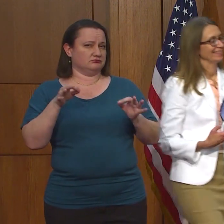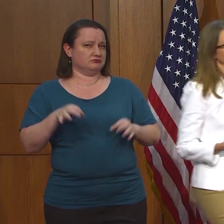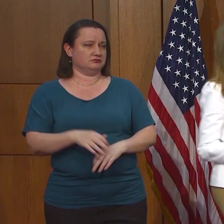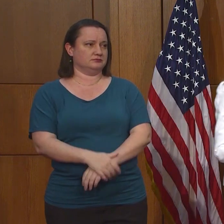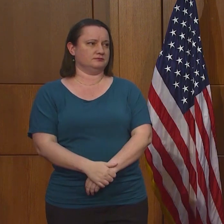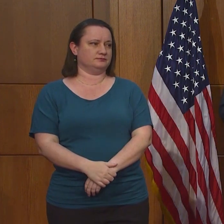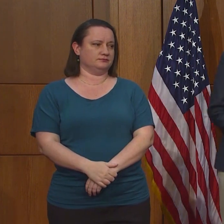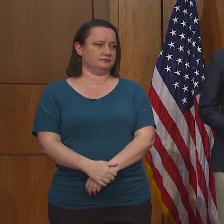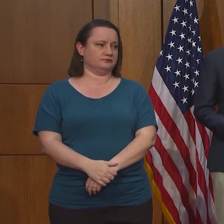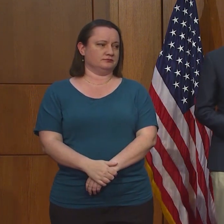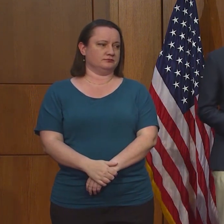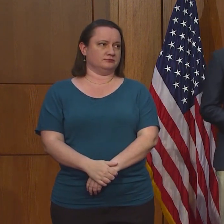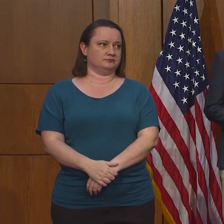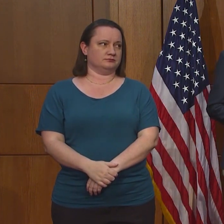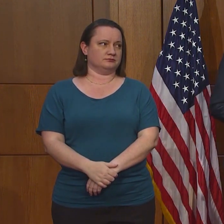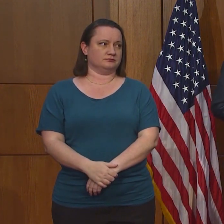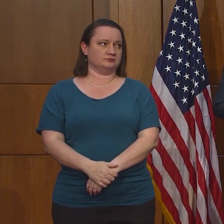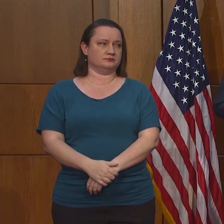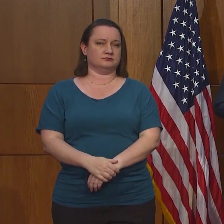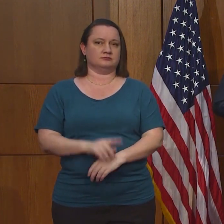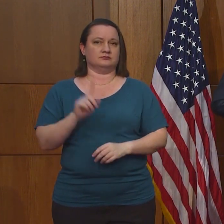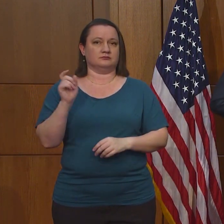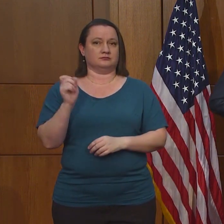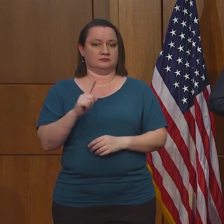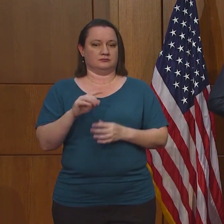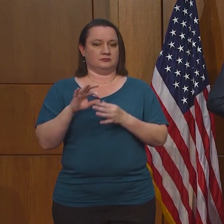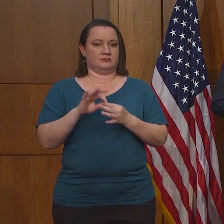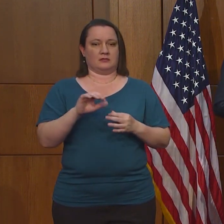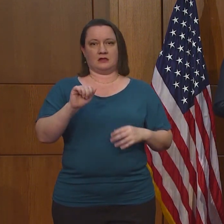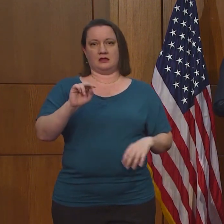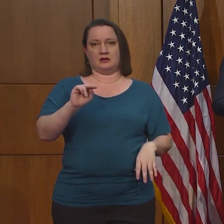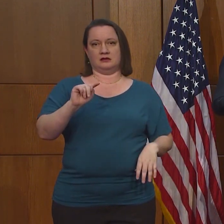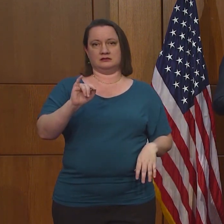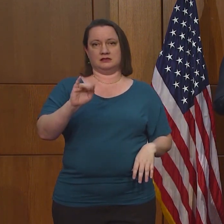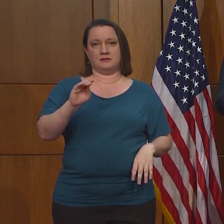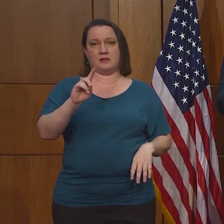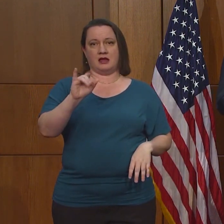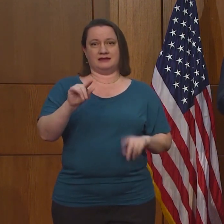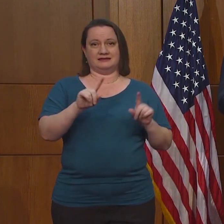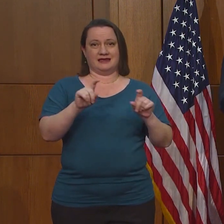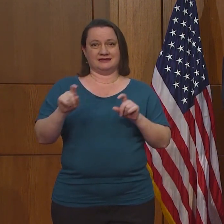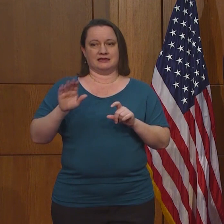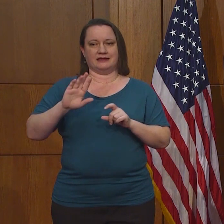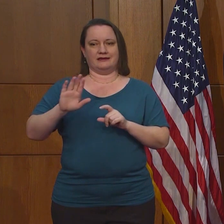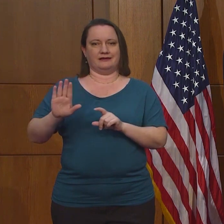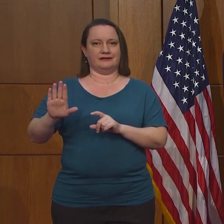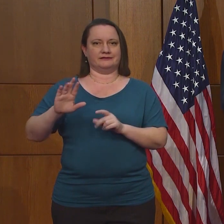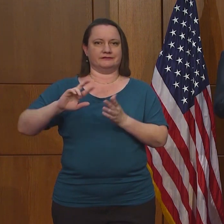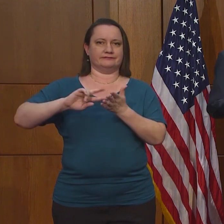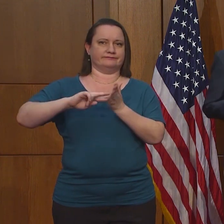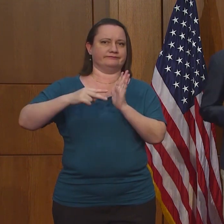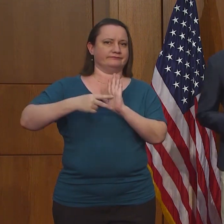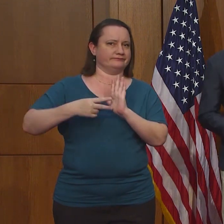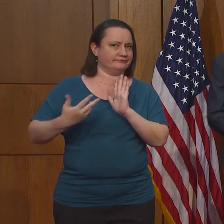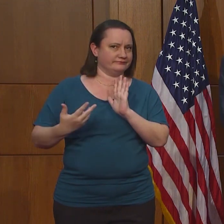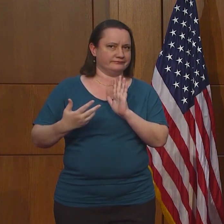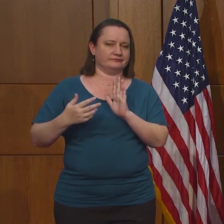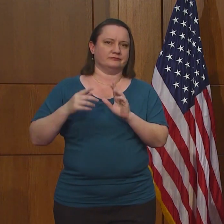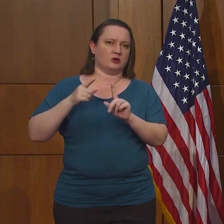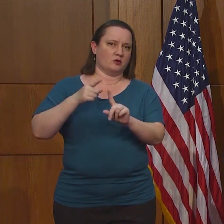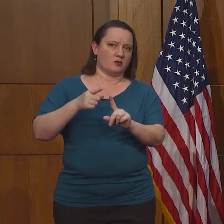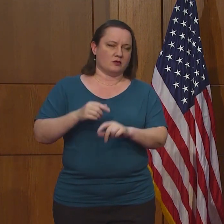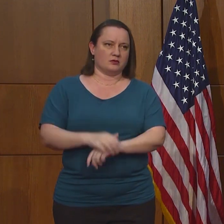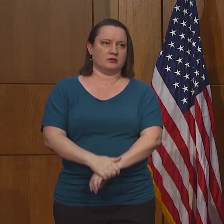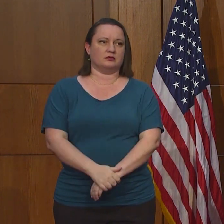delegación. La pregunta es, ¿cuál es el papel de las pruebas de anticuerpos? Lo primero que le quiero decir